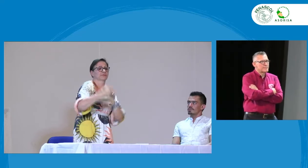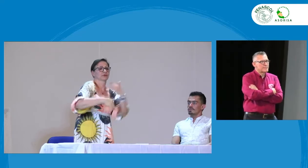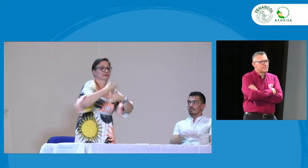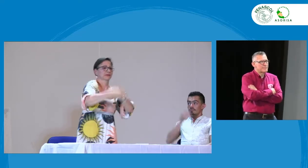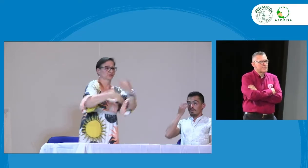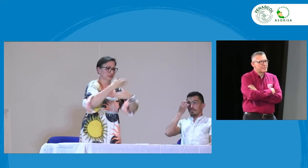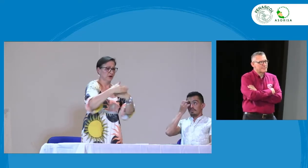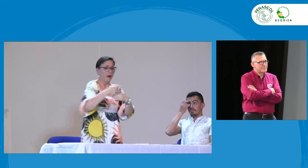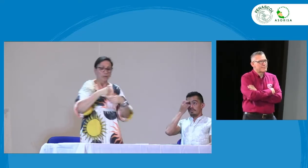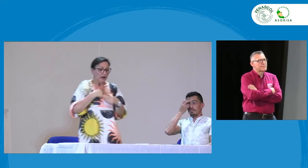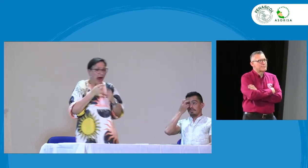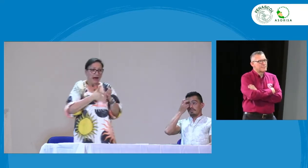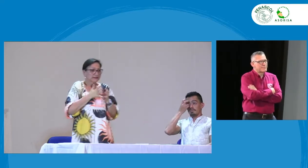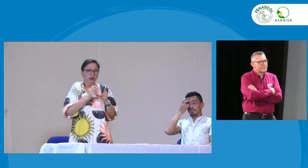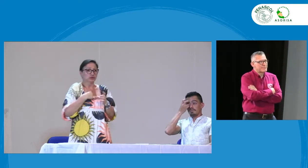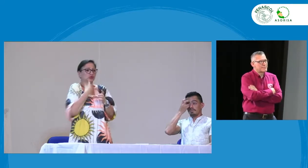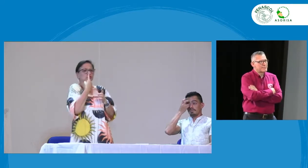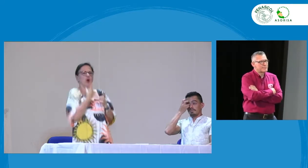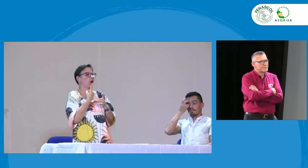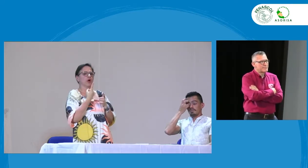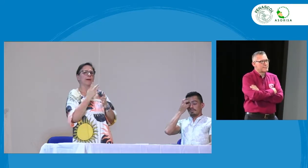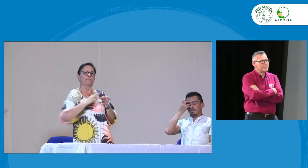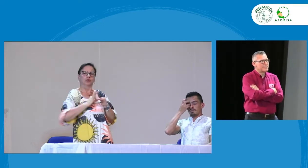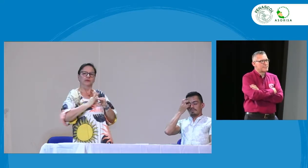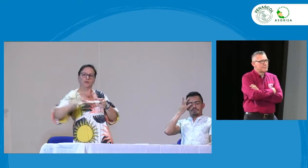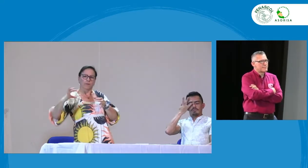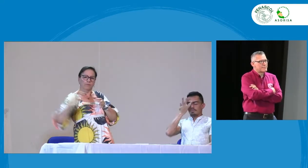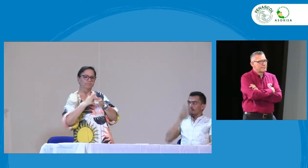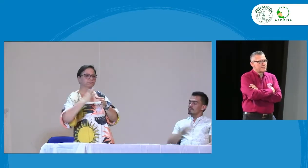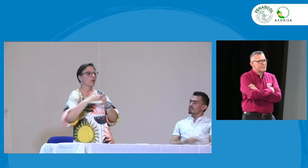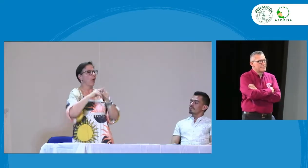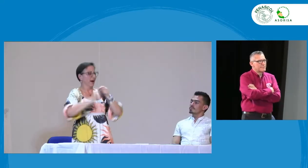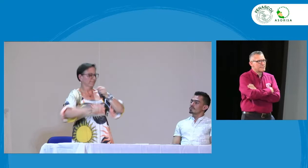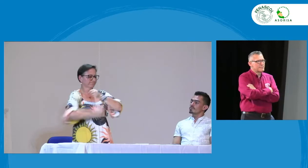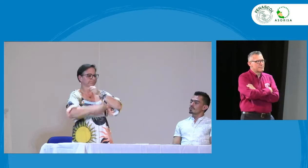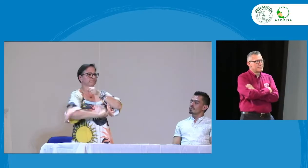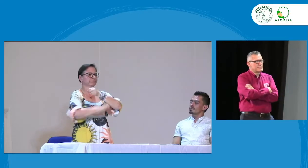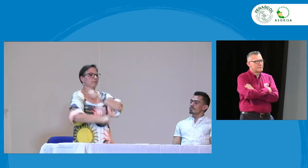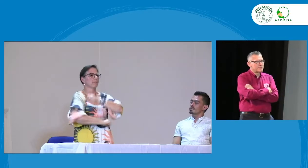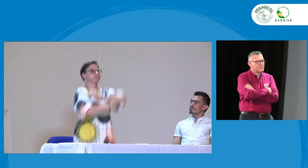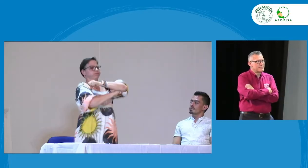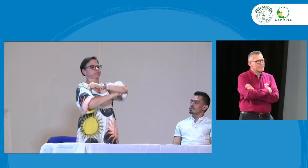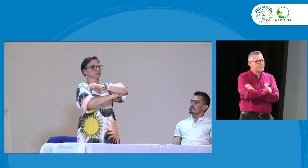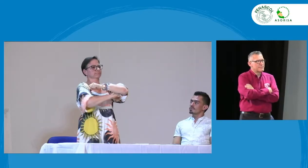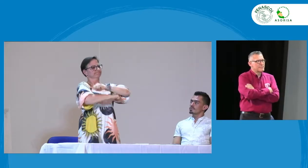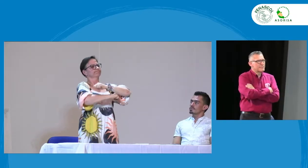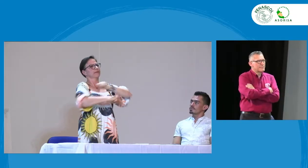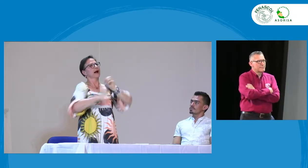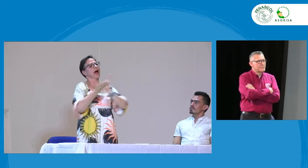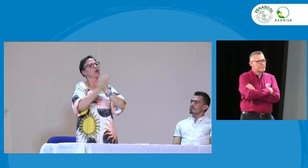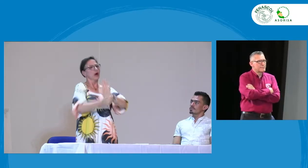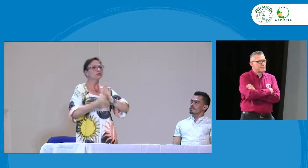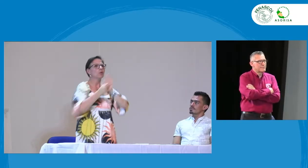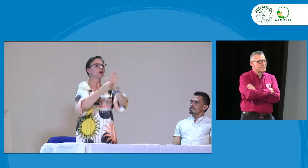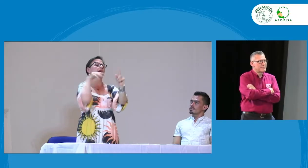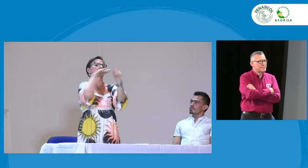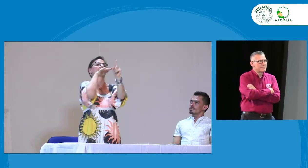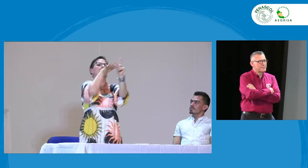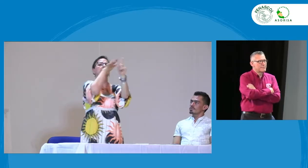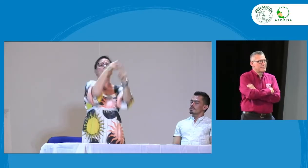y hacer incidencia en el plan de desarrollo porque ASEUS no puede solo necesitamos fortalecernos a través de